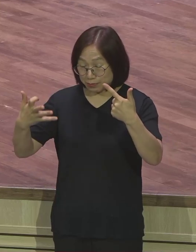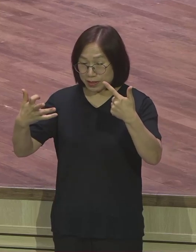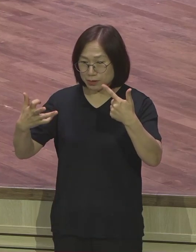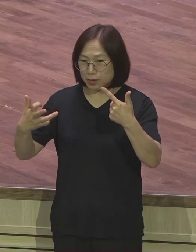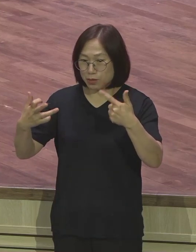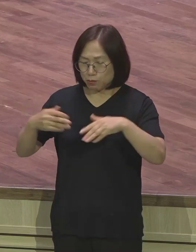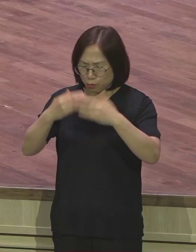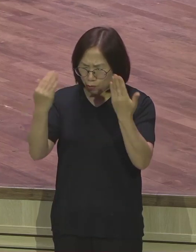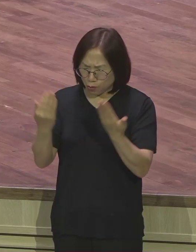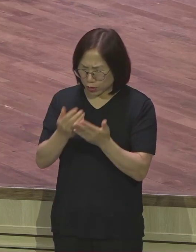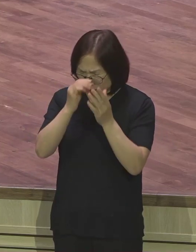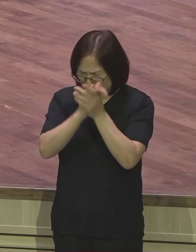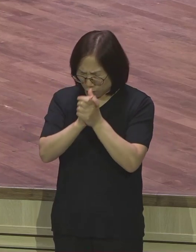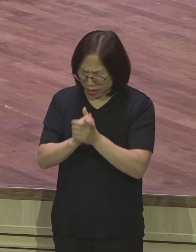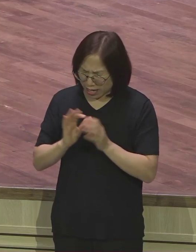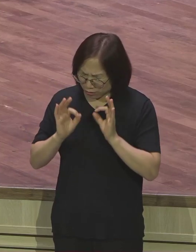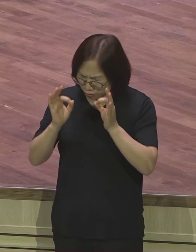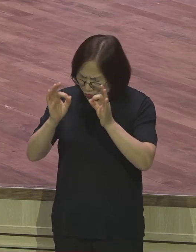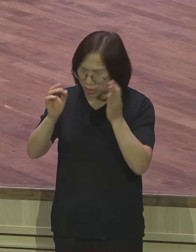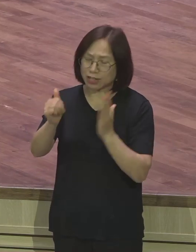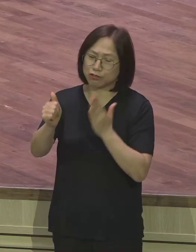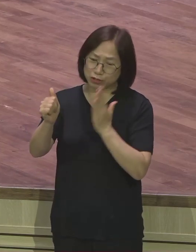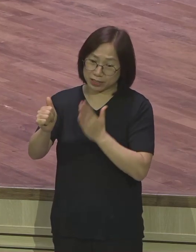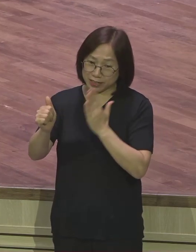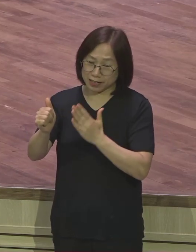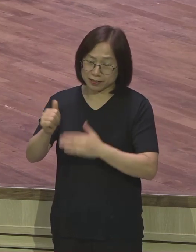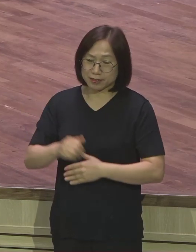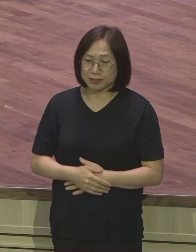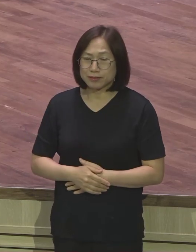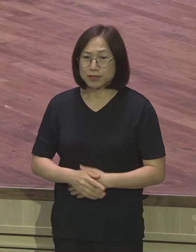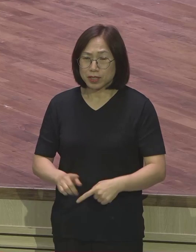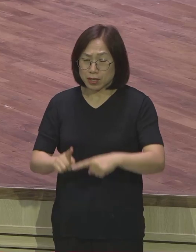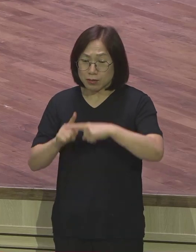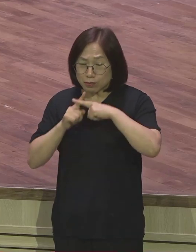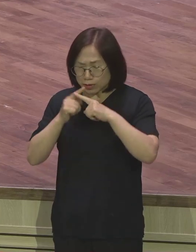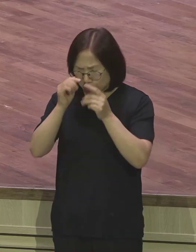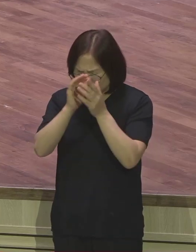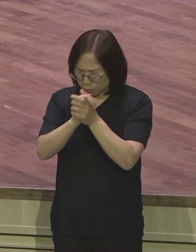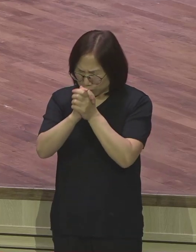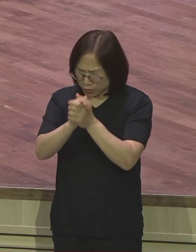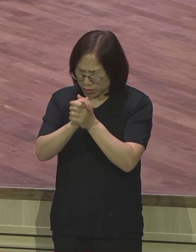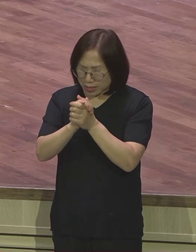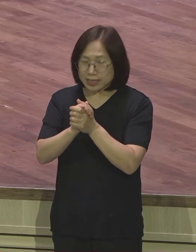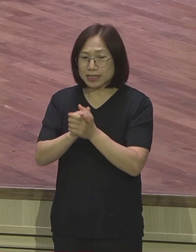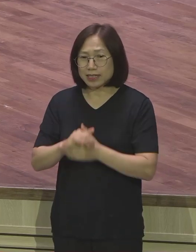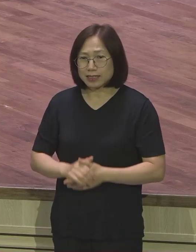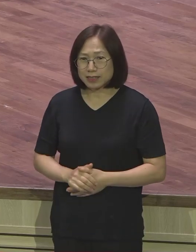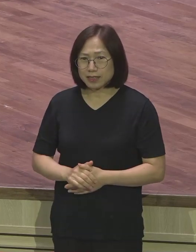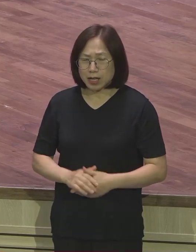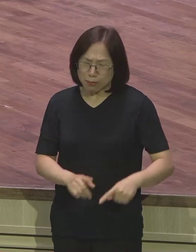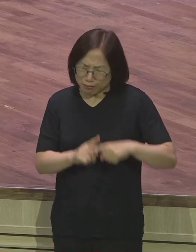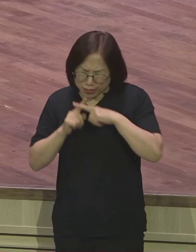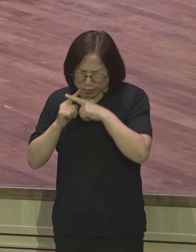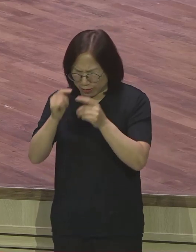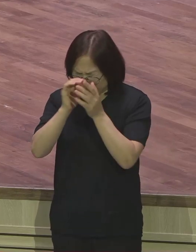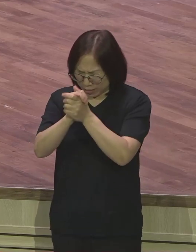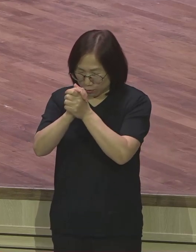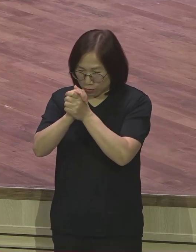모든 기도와 강구를 한다 이 말은 무조건 기도부터 하자 그냥 닥치는 대로 우리가 기도하자 이 말이 아닙니다.